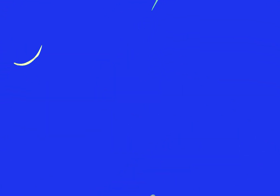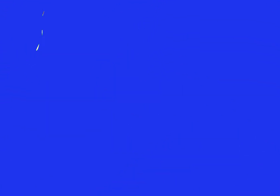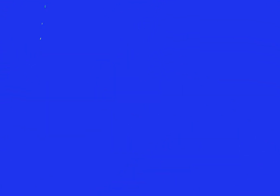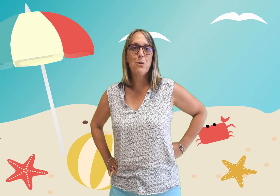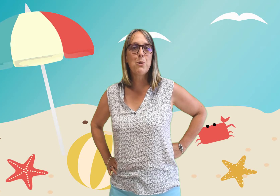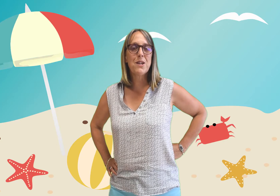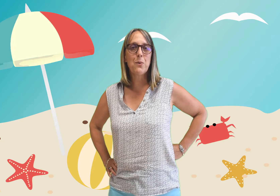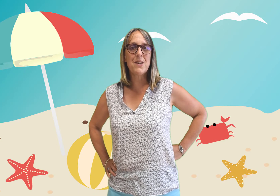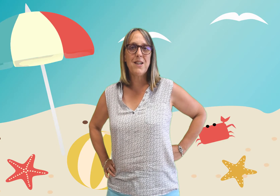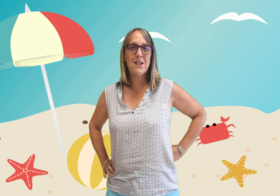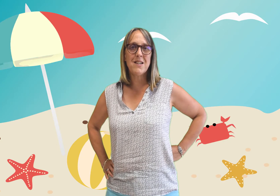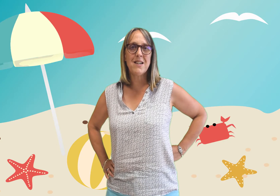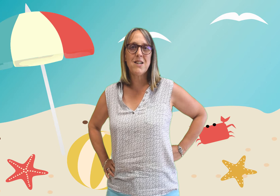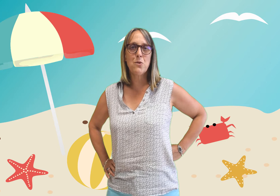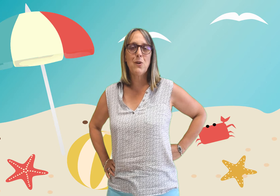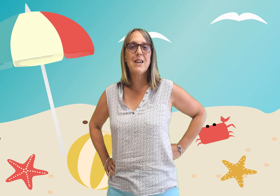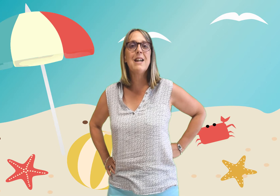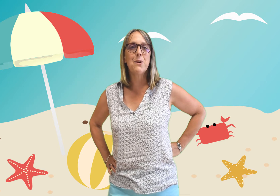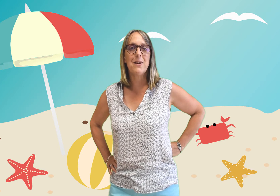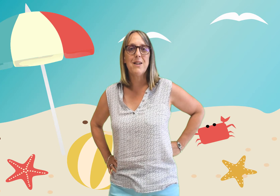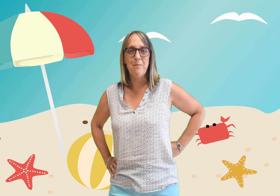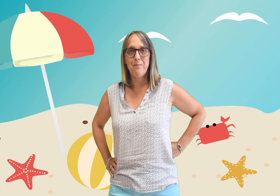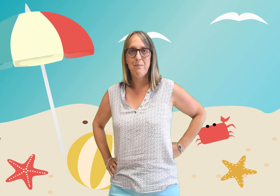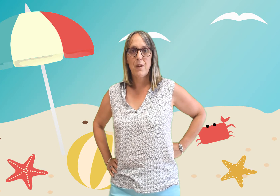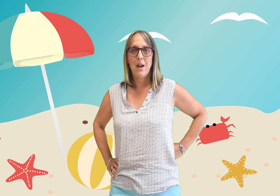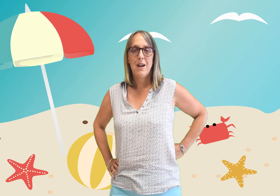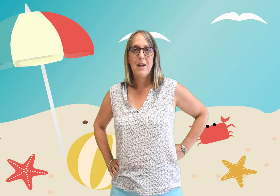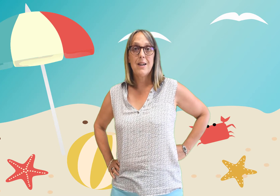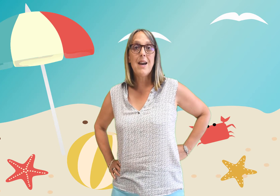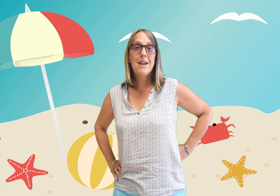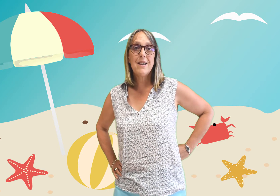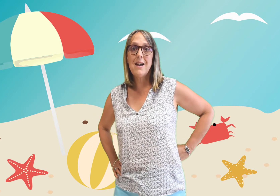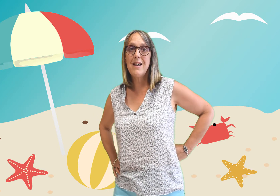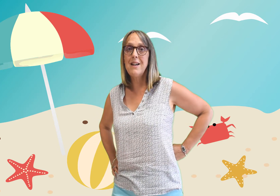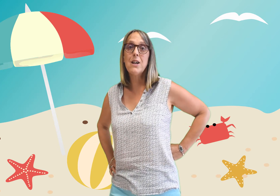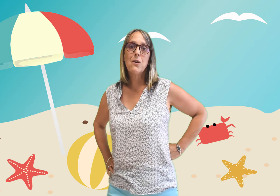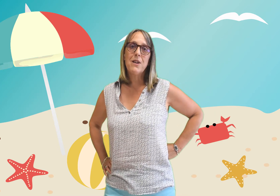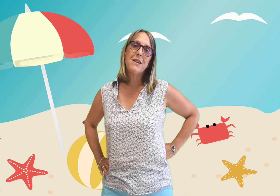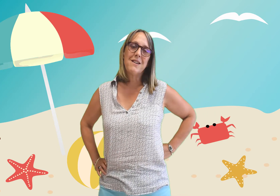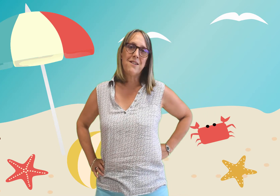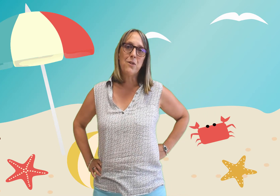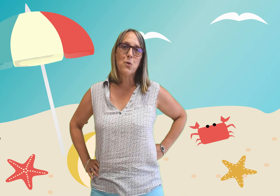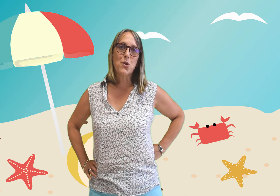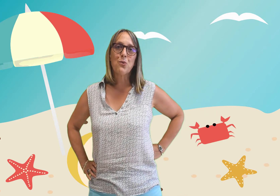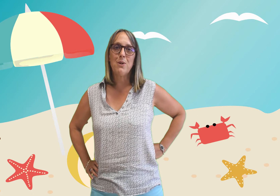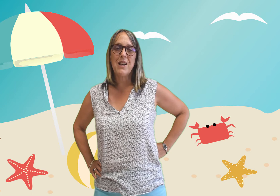une petite comptine qui s'intitule guet l'écolier guet guet l'écolier c'est aujourd'hui les